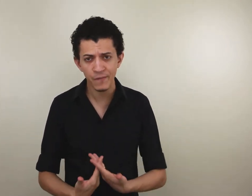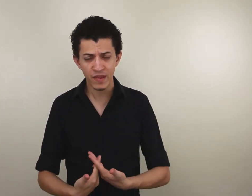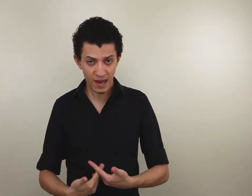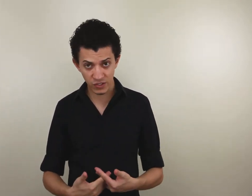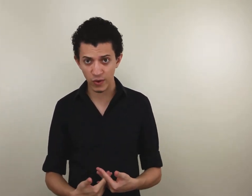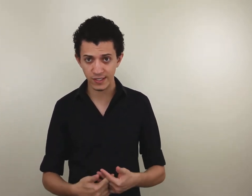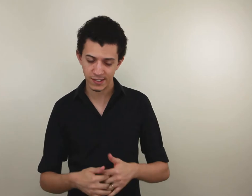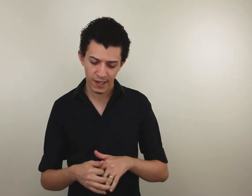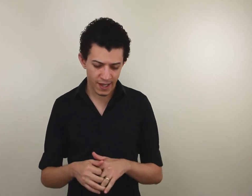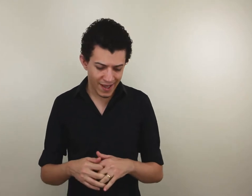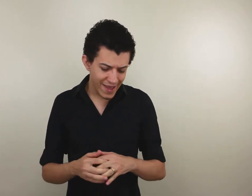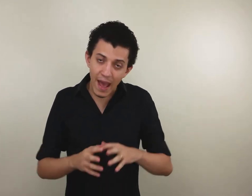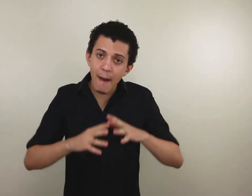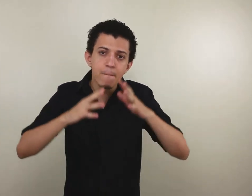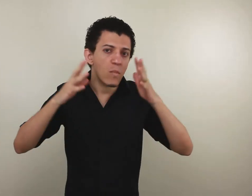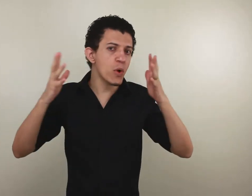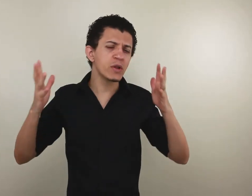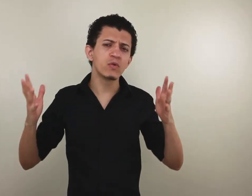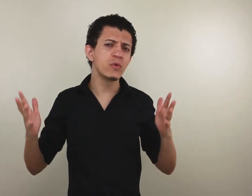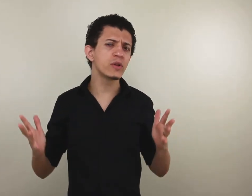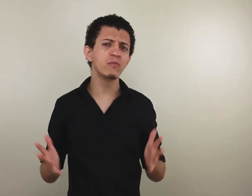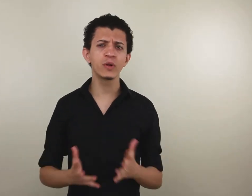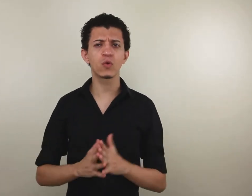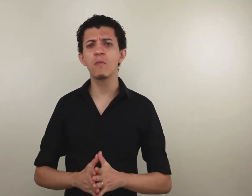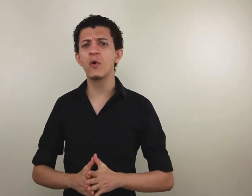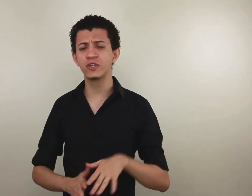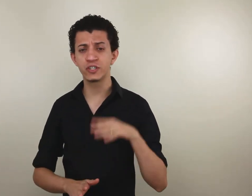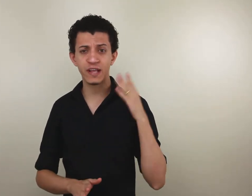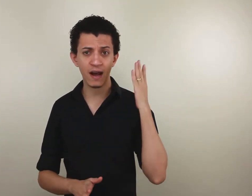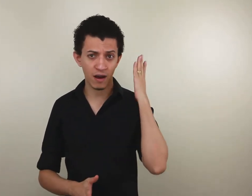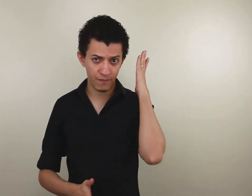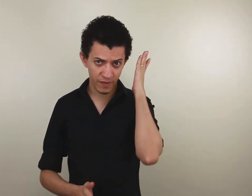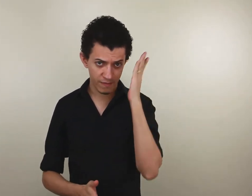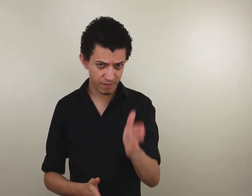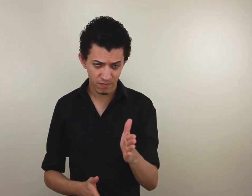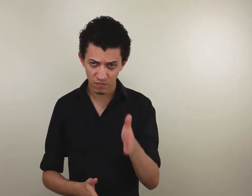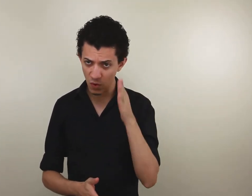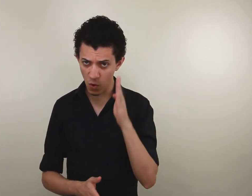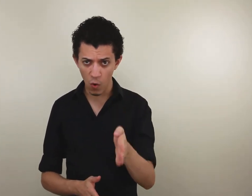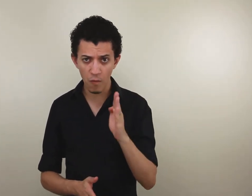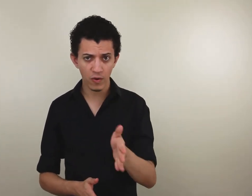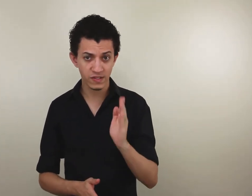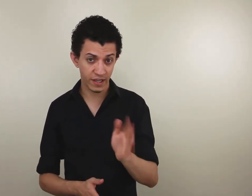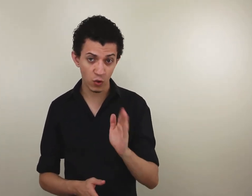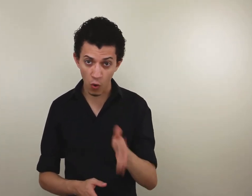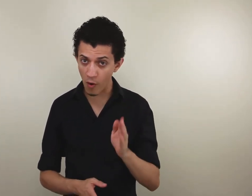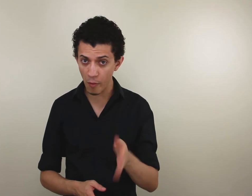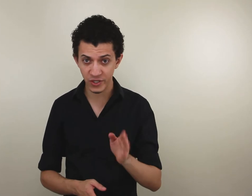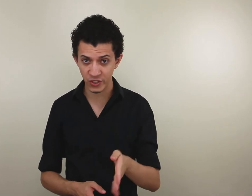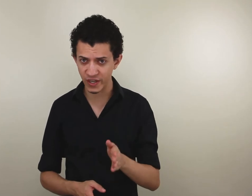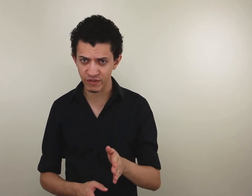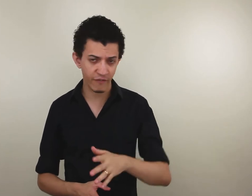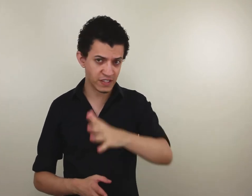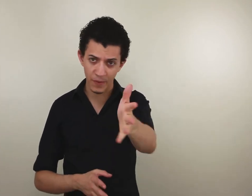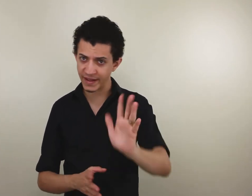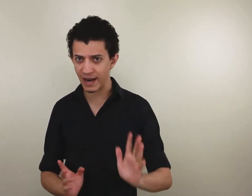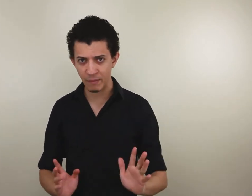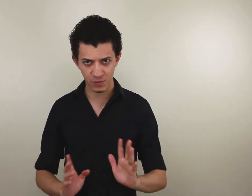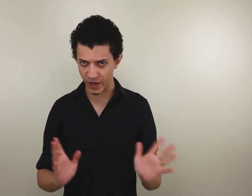as coisas. E é muito, muito, muito comum a gente estar seguindo rumo a um objetivo, talvez aprender a Libras, por